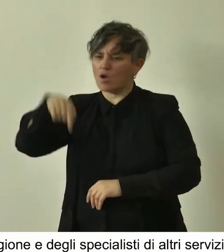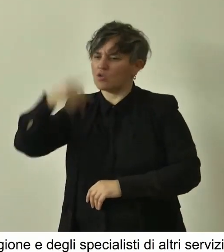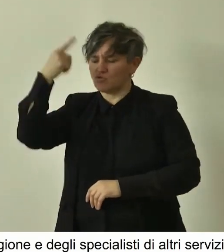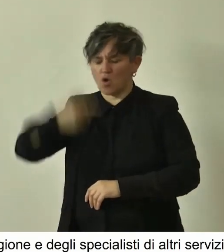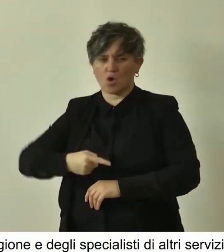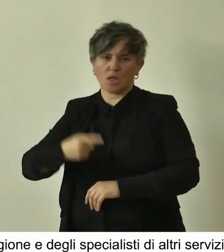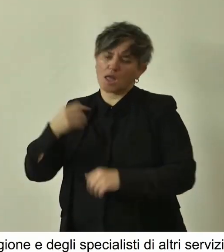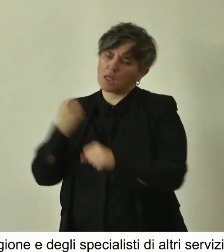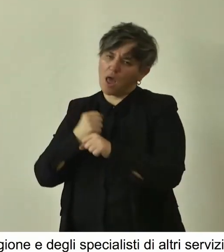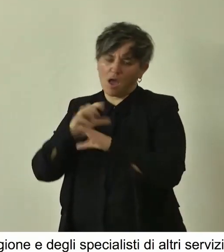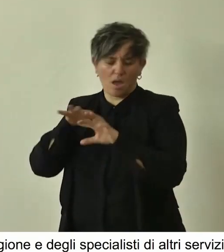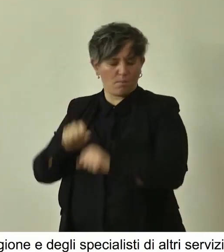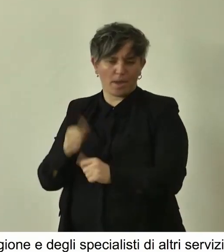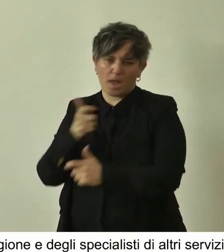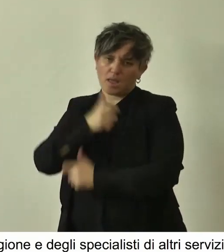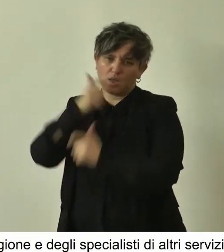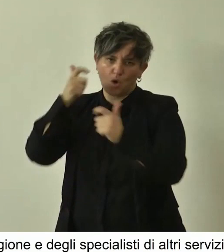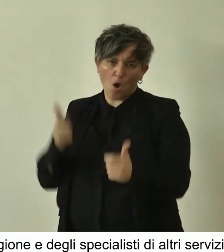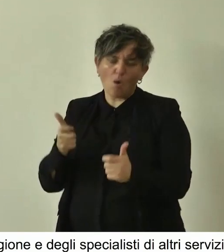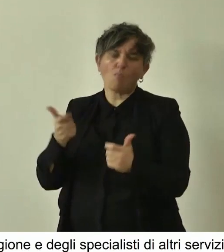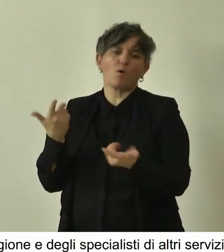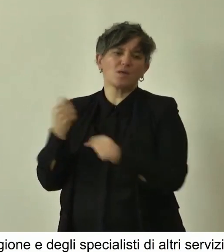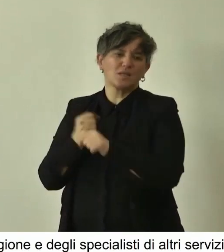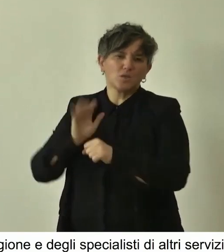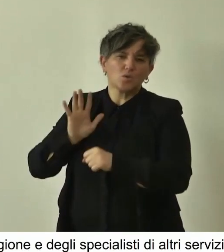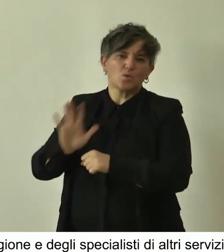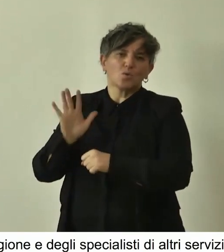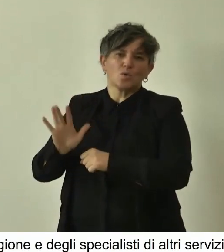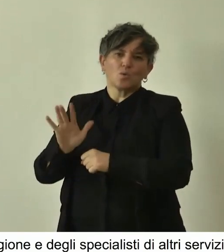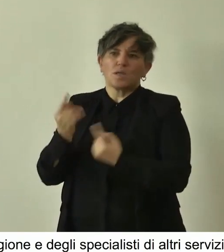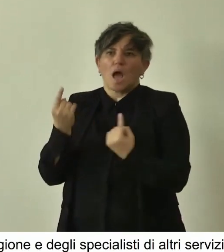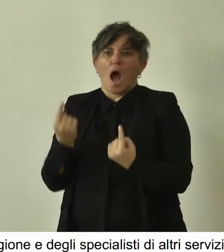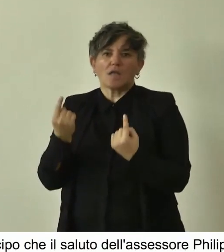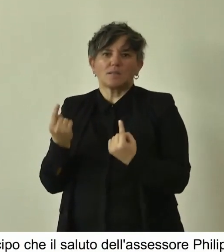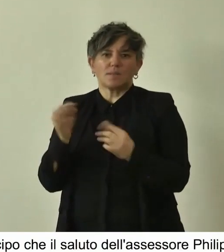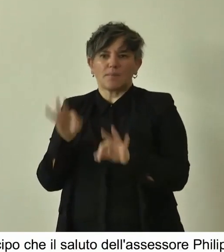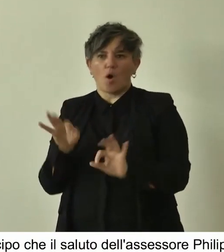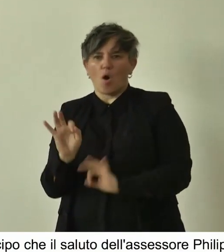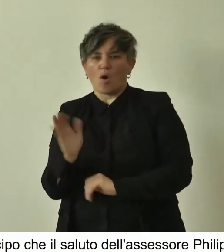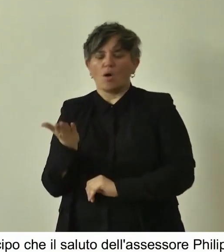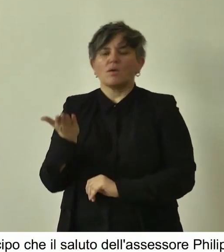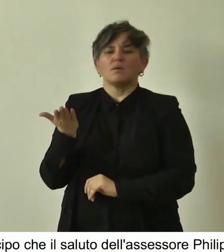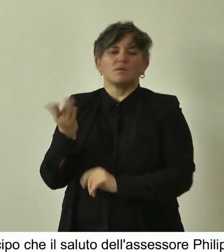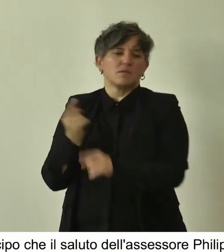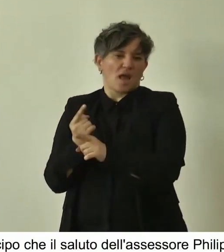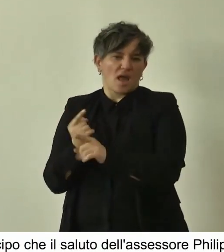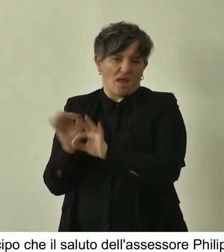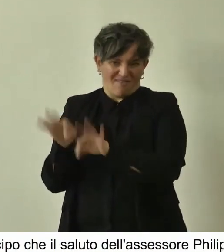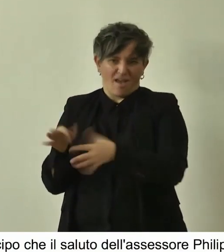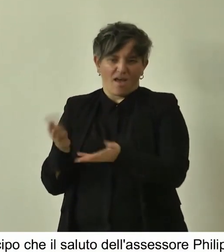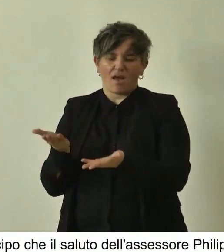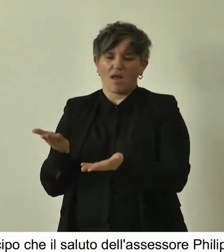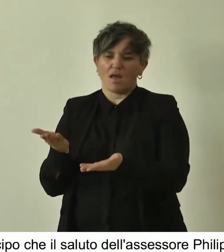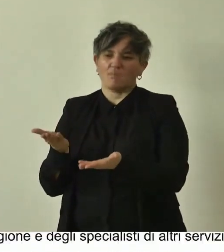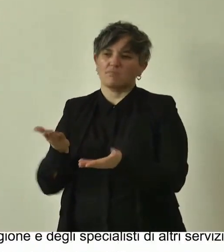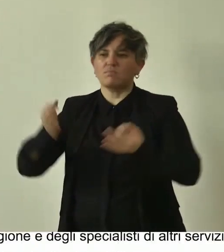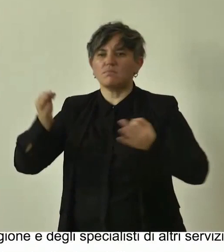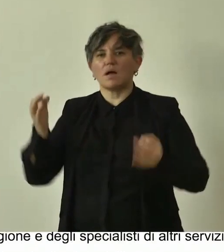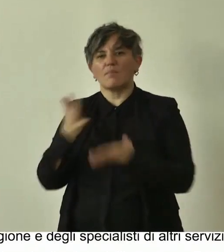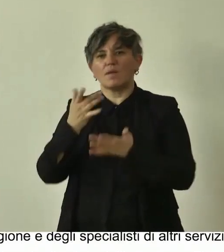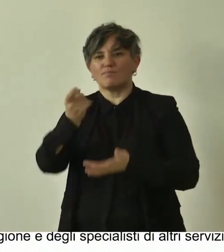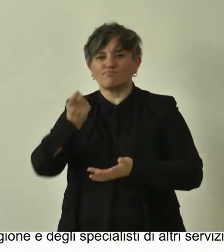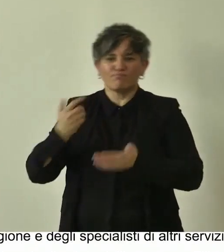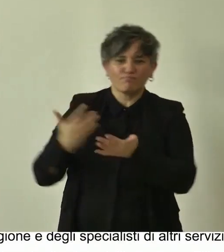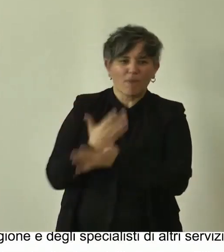davvero densissima di impegni istituzionali e quindi lo aspettiamo e sperando appunto che riesca almeno a passare per un